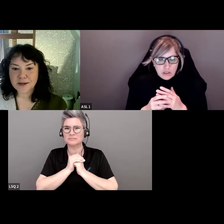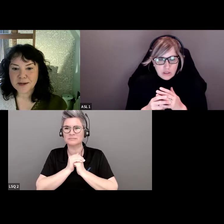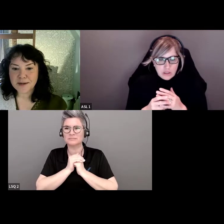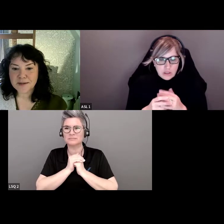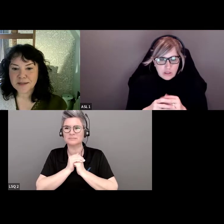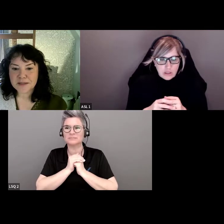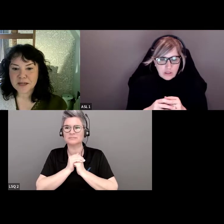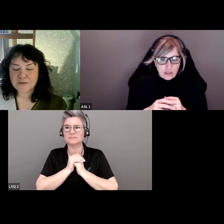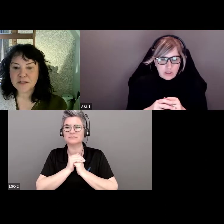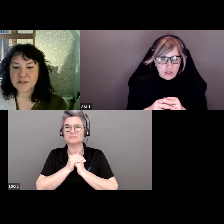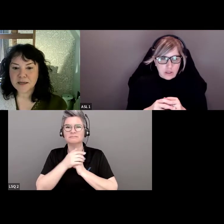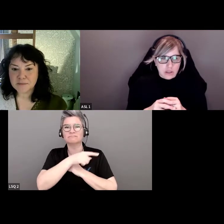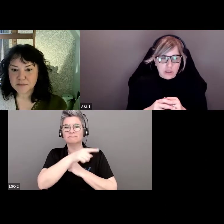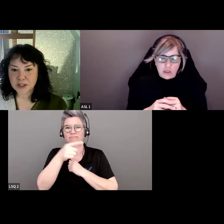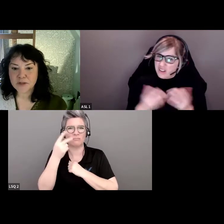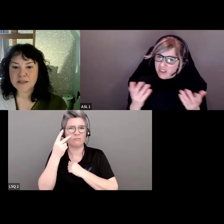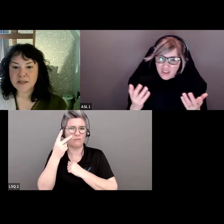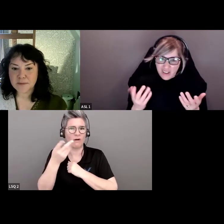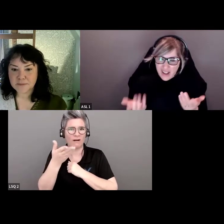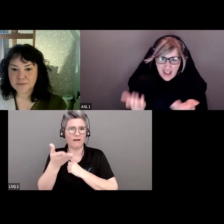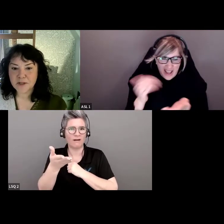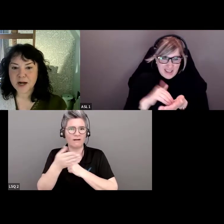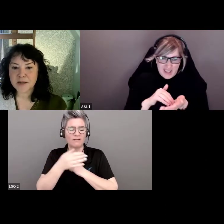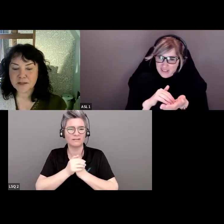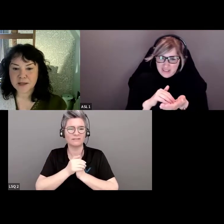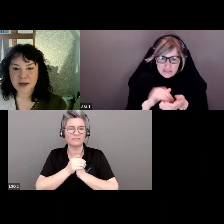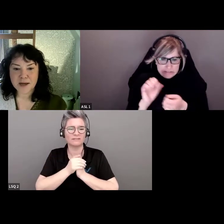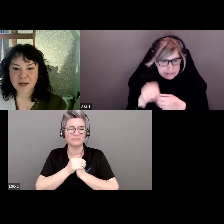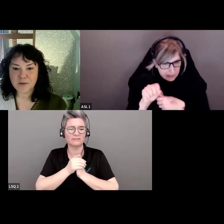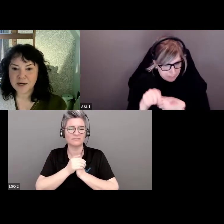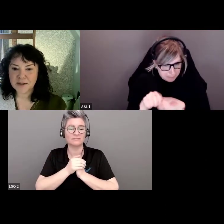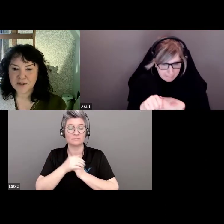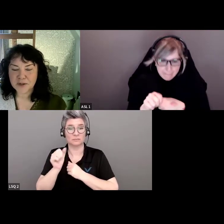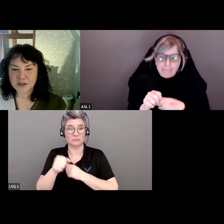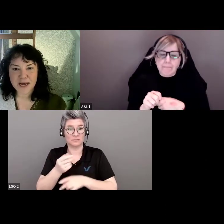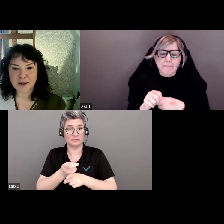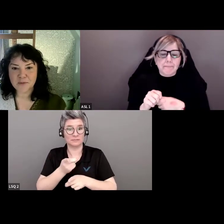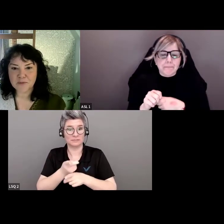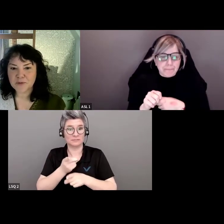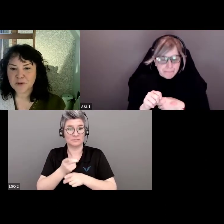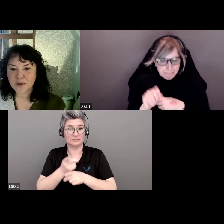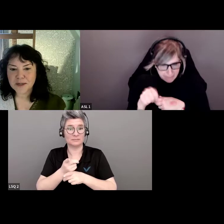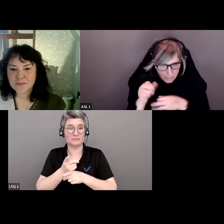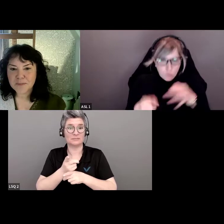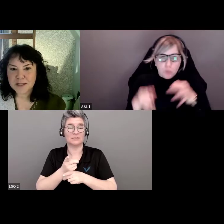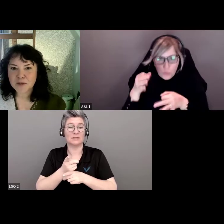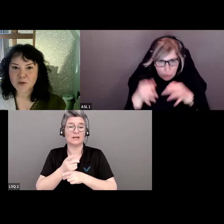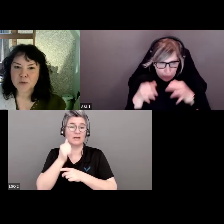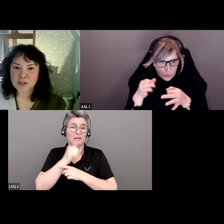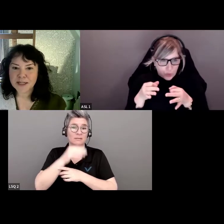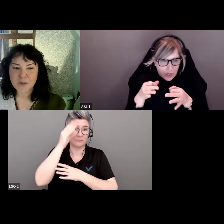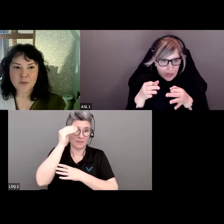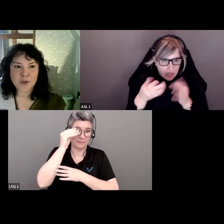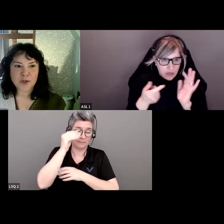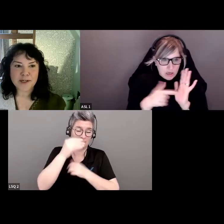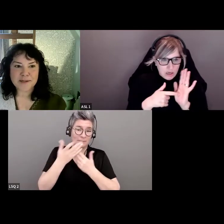Vous constatez que, oui, bien sûr, le genre, évidemment,